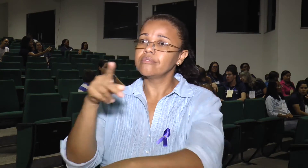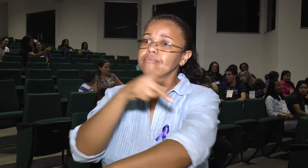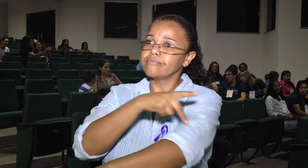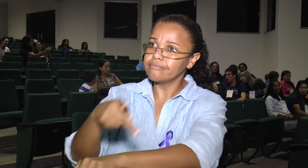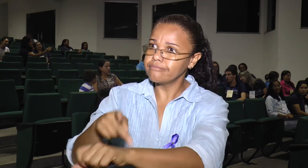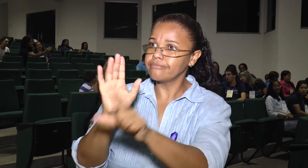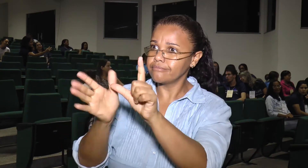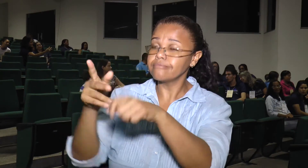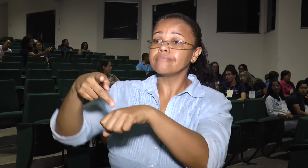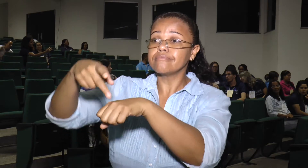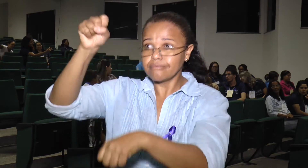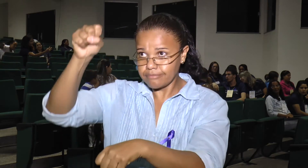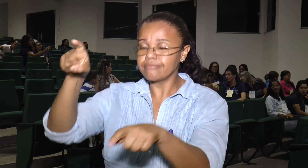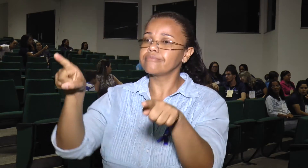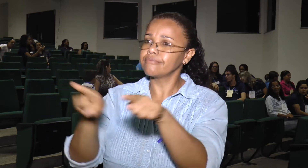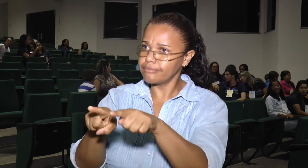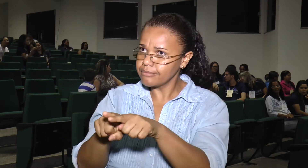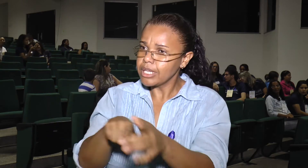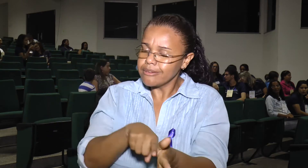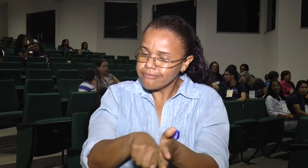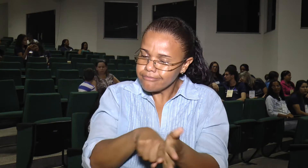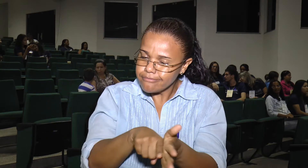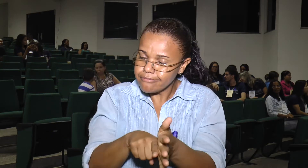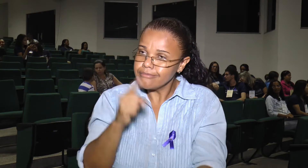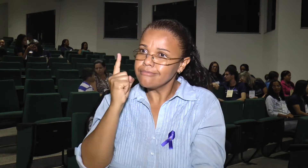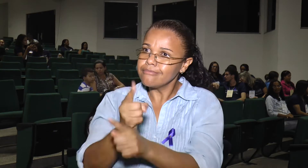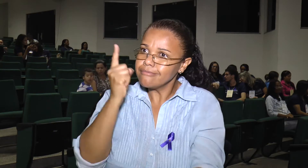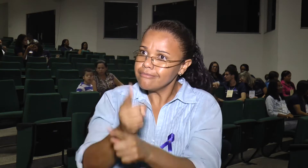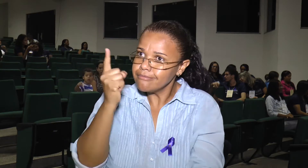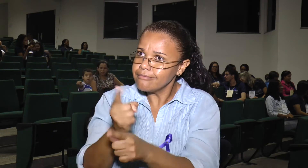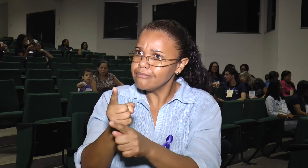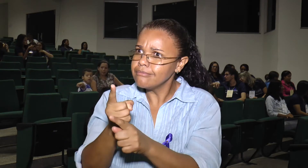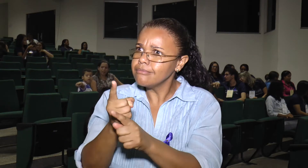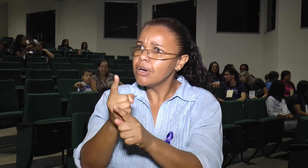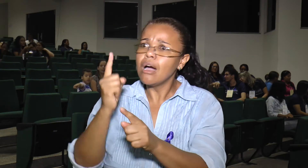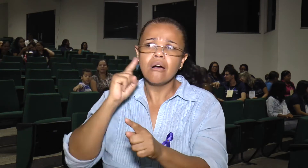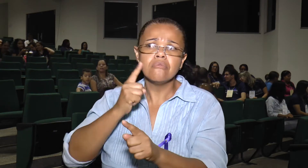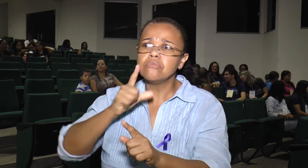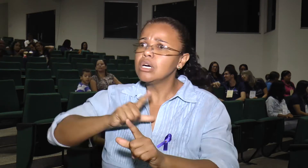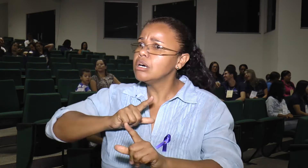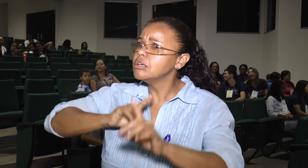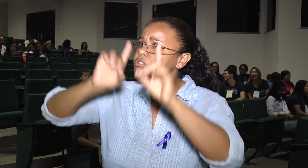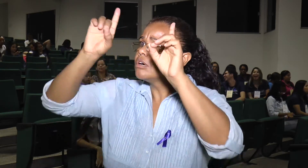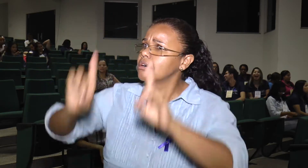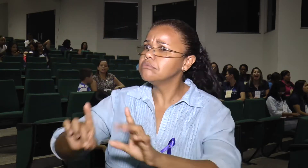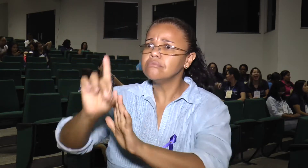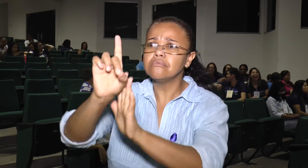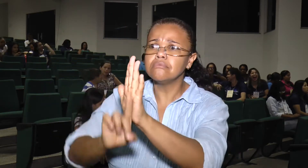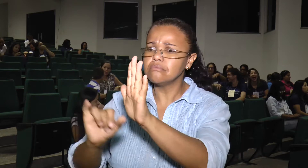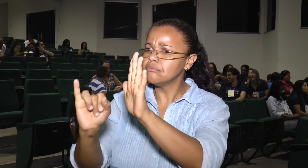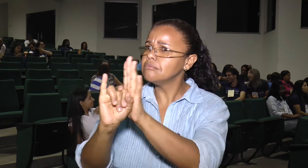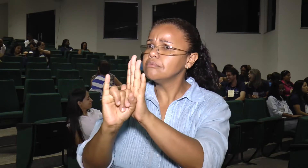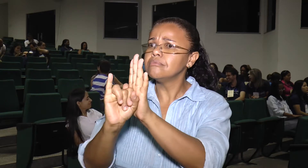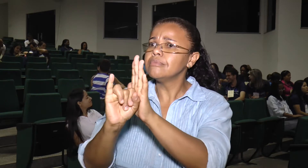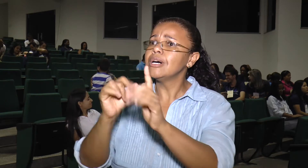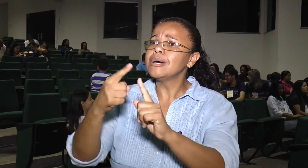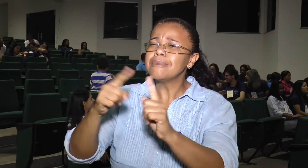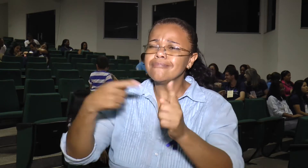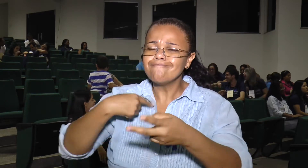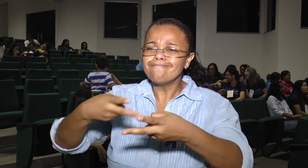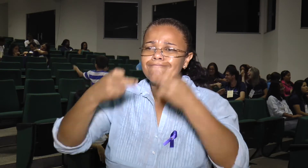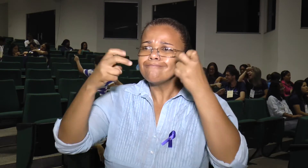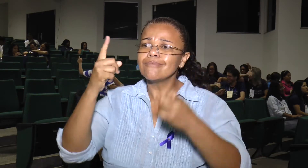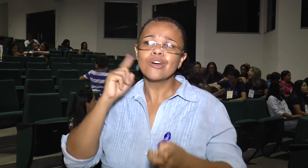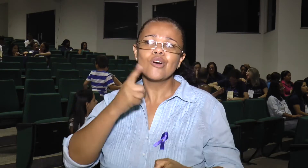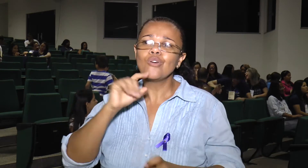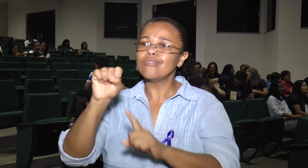sofrido Mas hoje, graças a Deus, já sou formada em pedagogia Em Letras Libras E começo a pesquisar muito